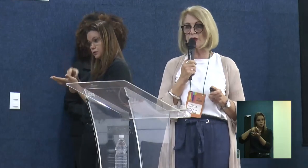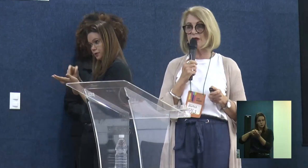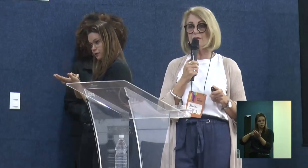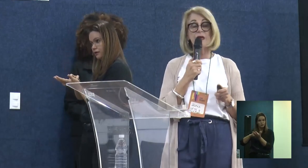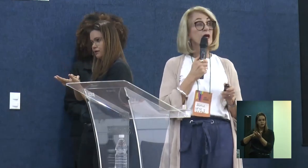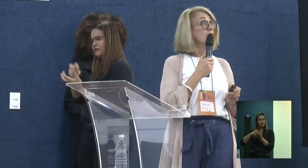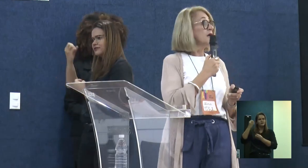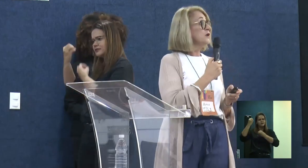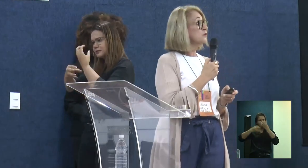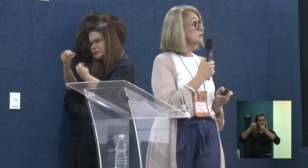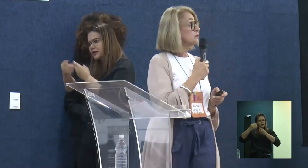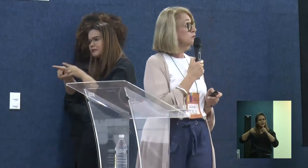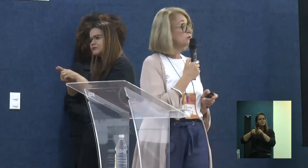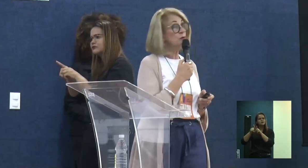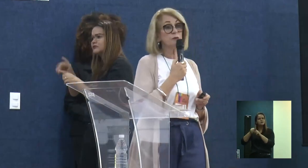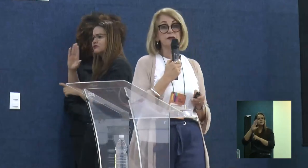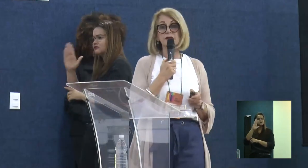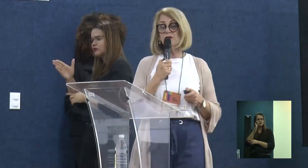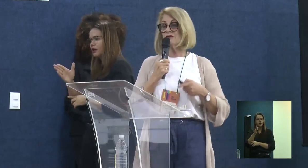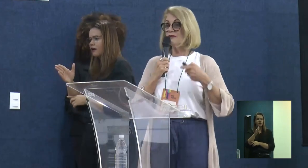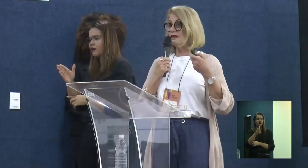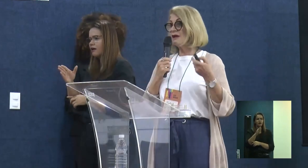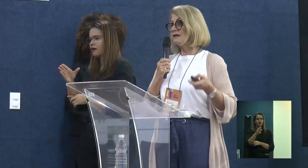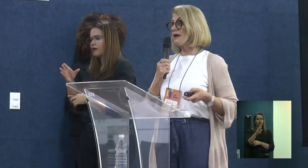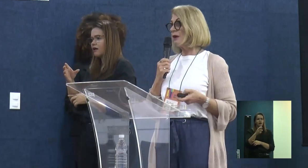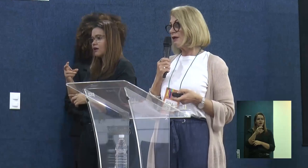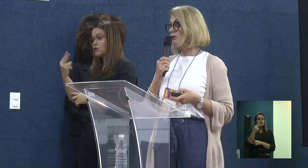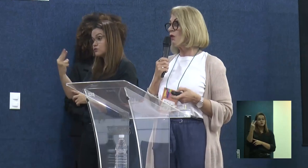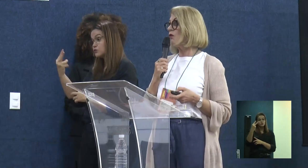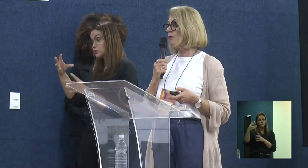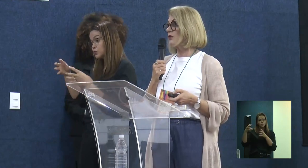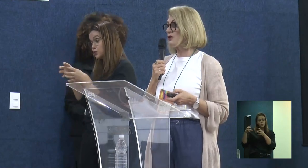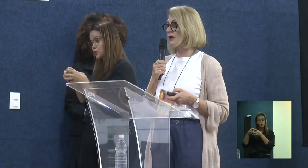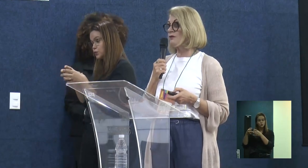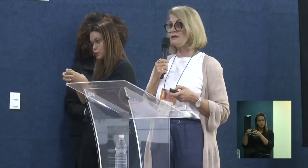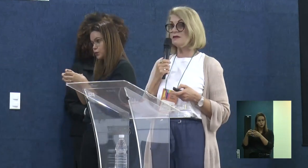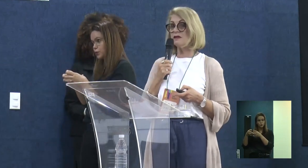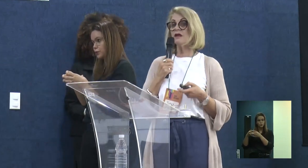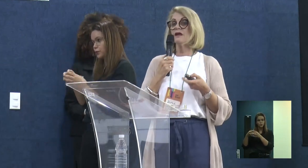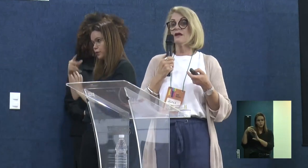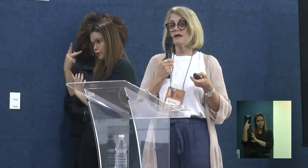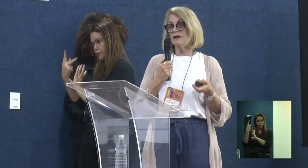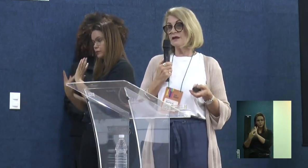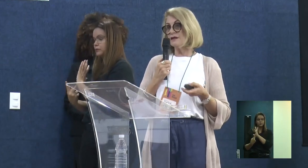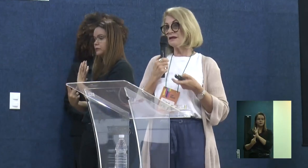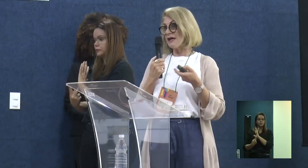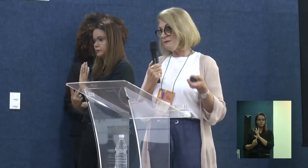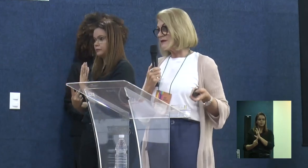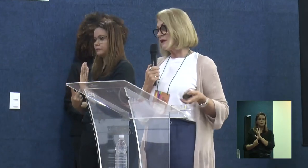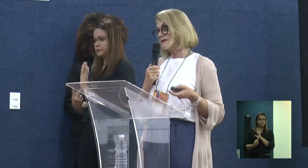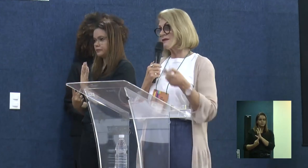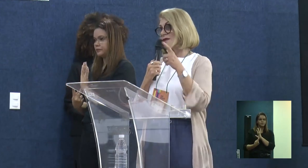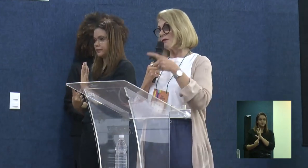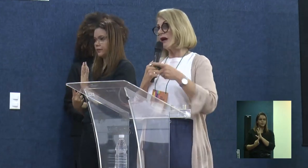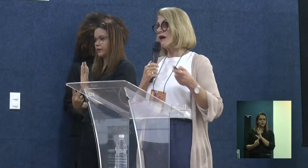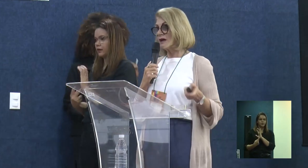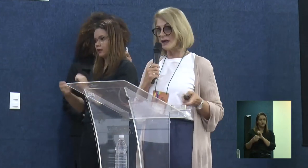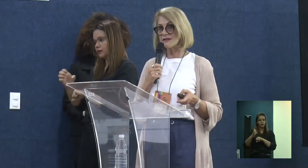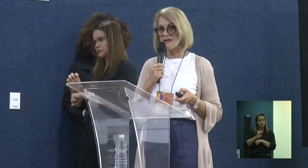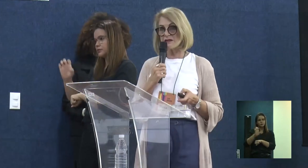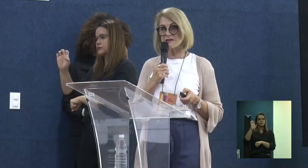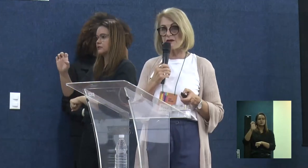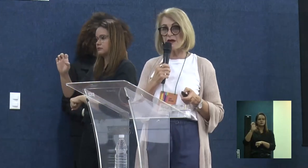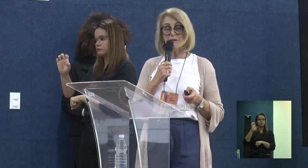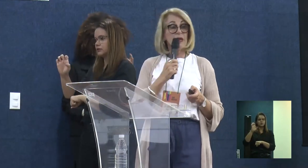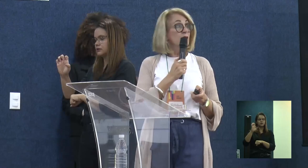falado sobre isso aqui, e o segundo grupo então está trabalhando com o projeto em si da especialização